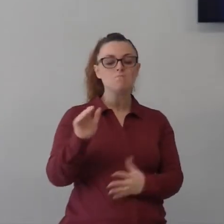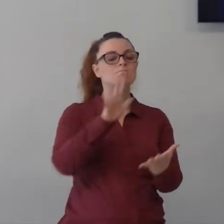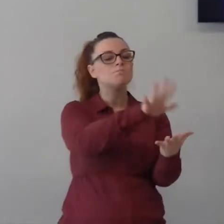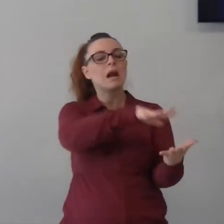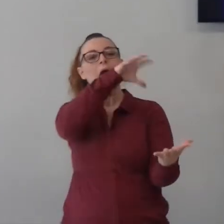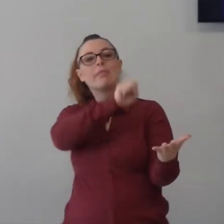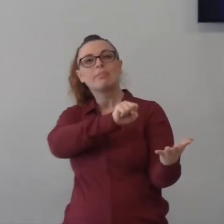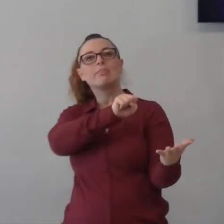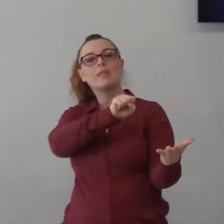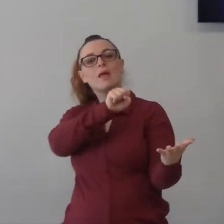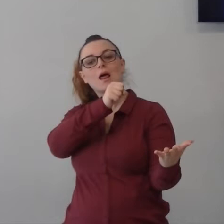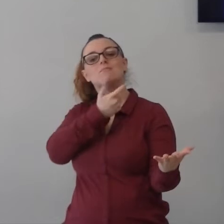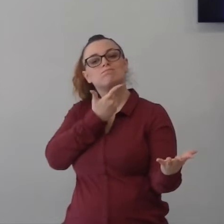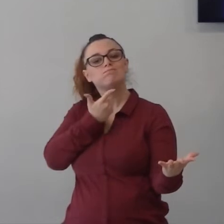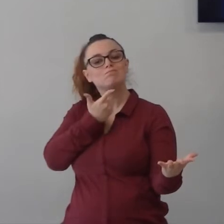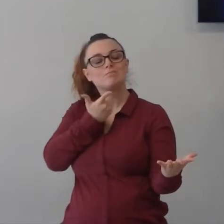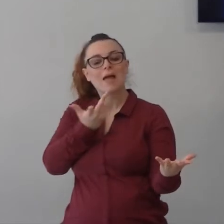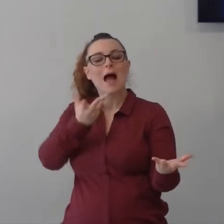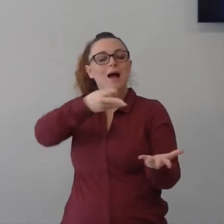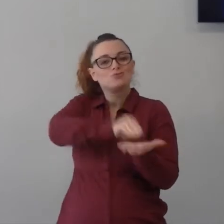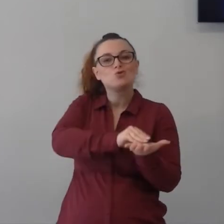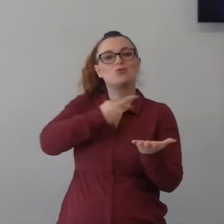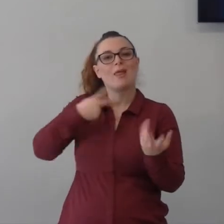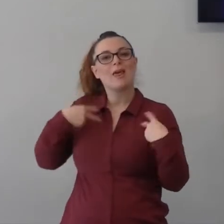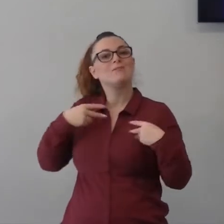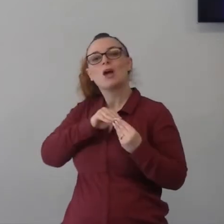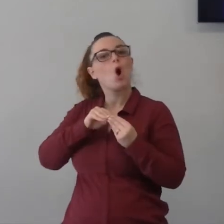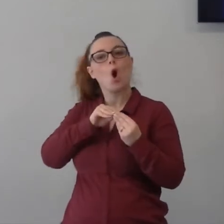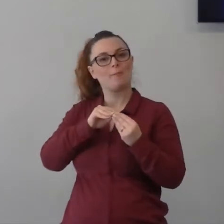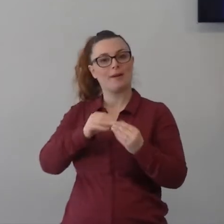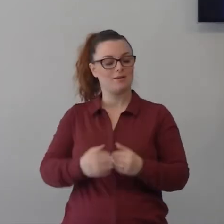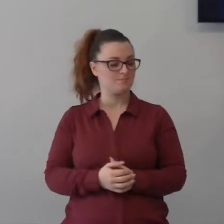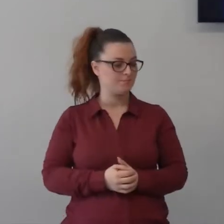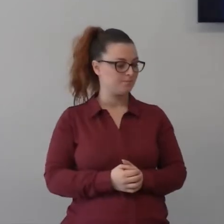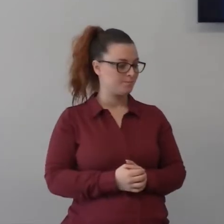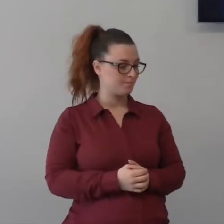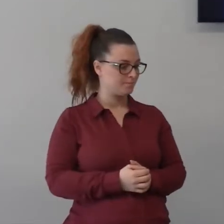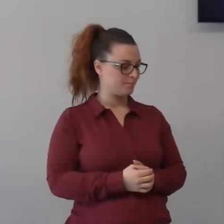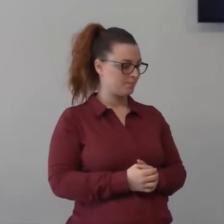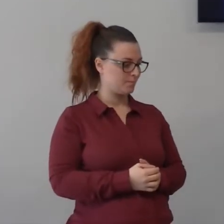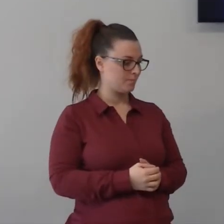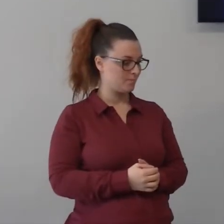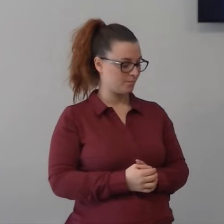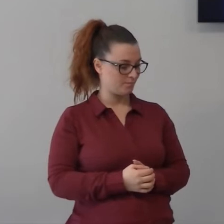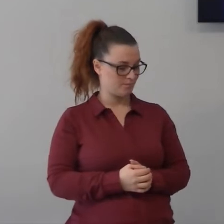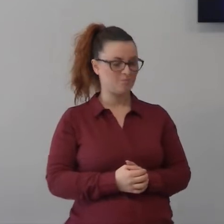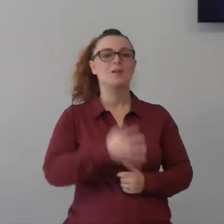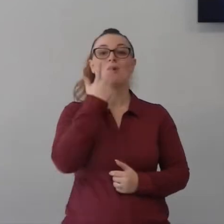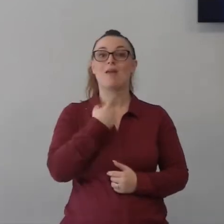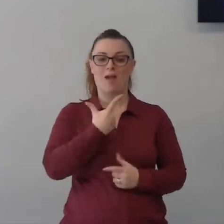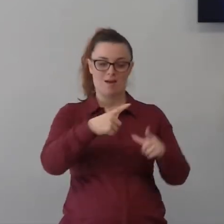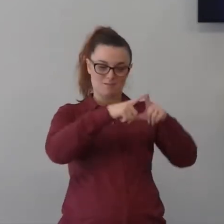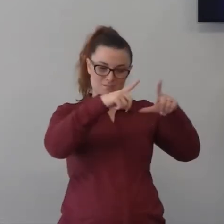applicare in questo episodio delle tempeste che si prendono nella nostra vita e vedremo che ci sono otto fasi